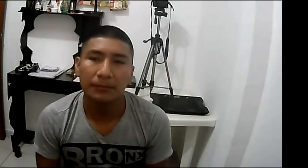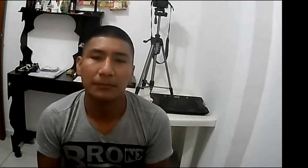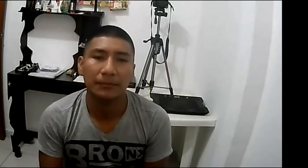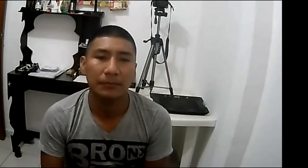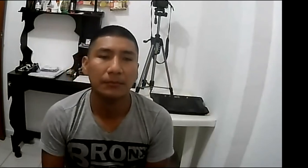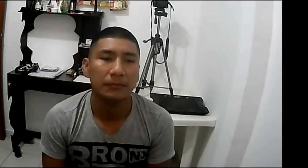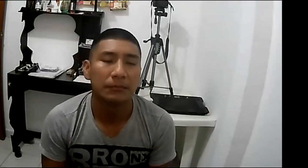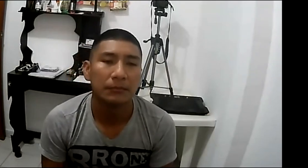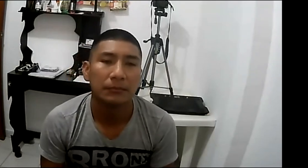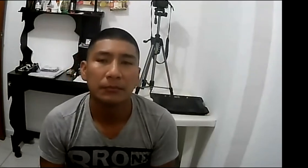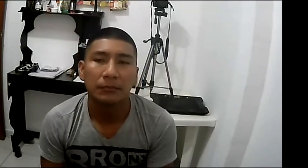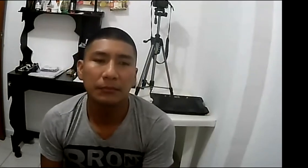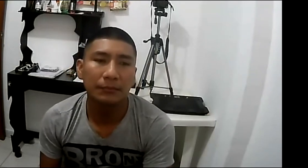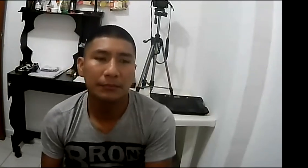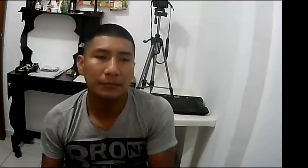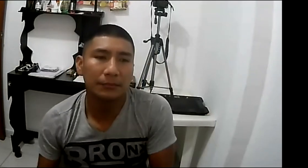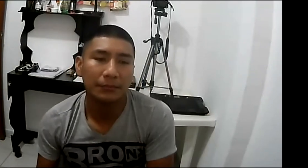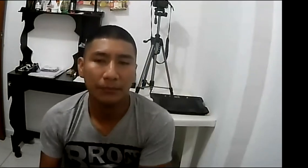proporción que nos da a nosotros para mejorar la calidad de vida